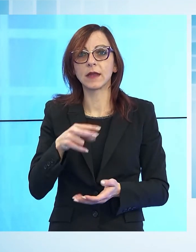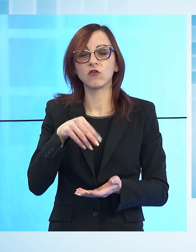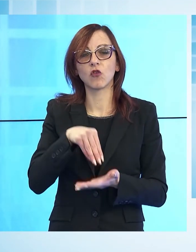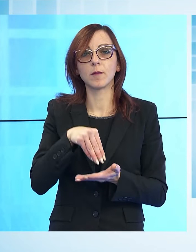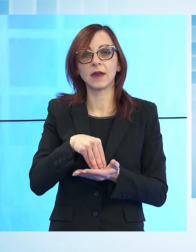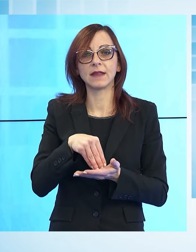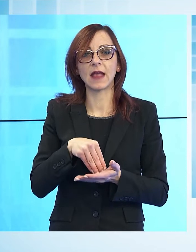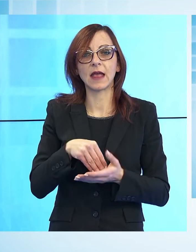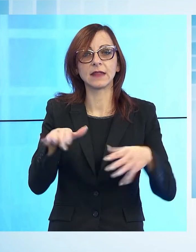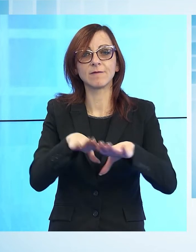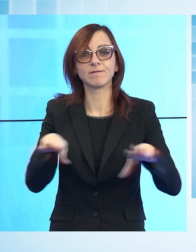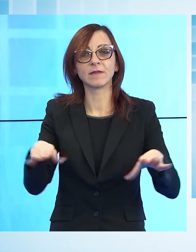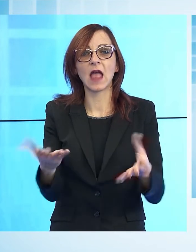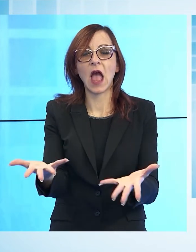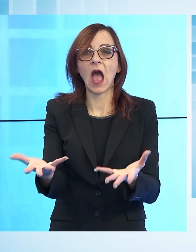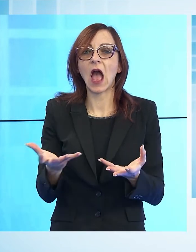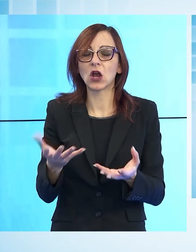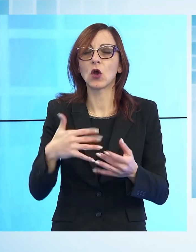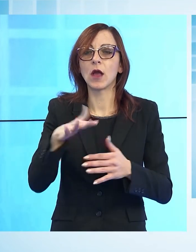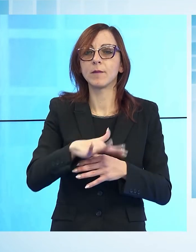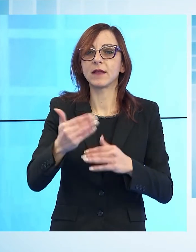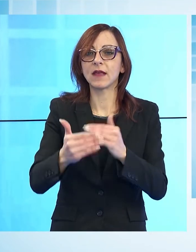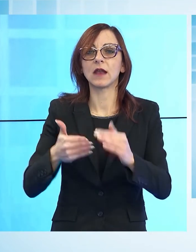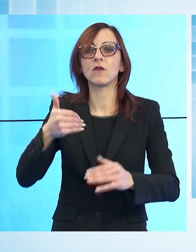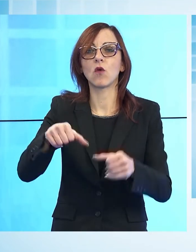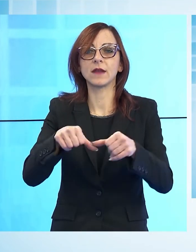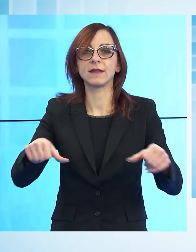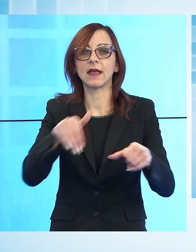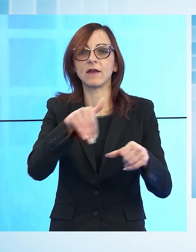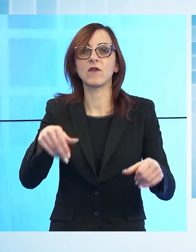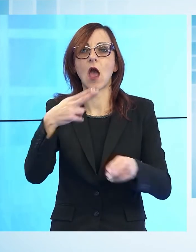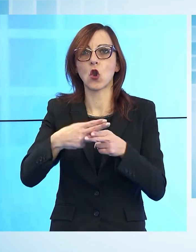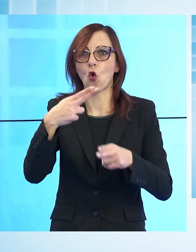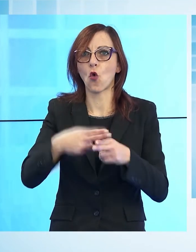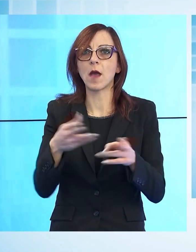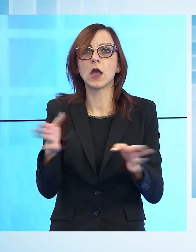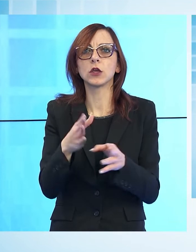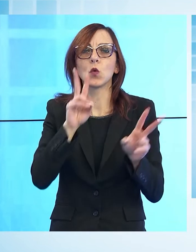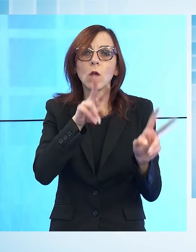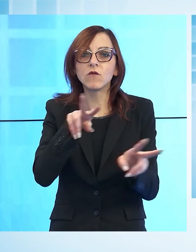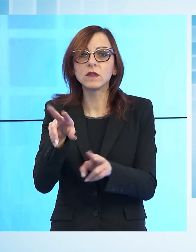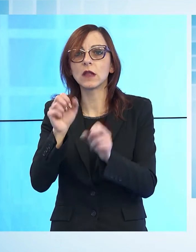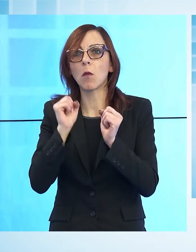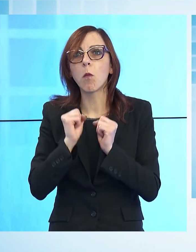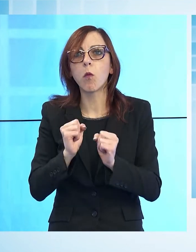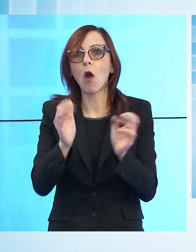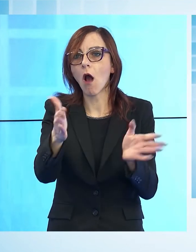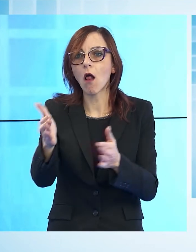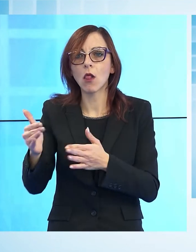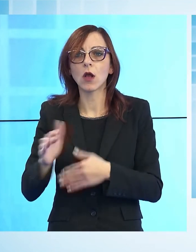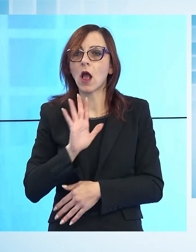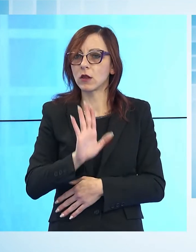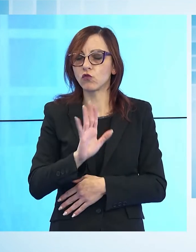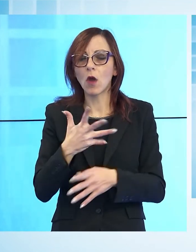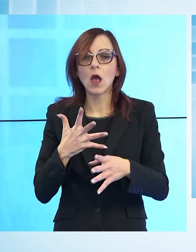accoglienza nel piazzale antistante della sede di Viale Roma, chiunque può visitare i locali e avere